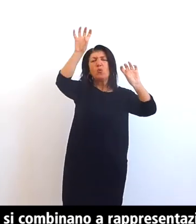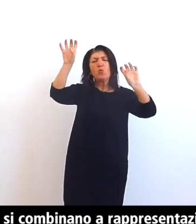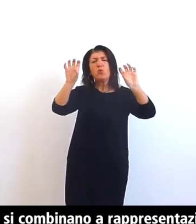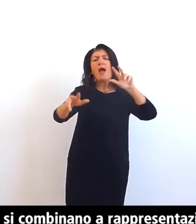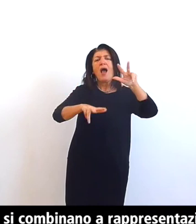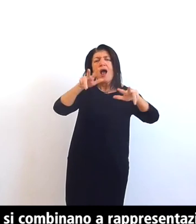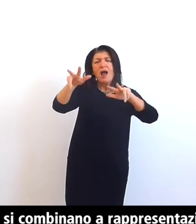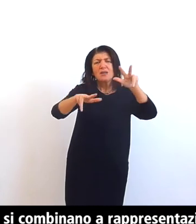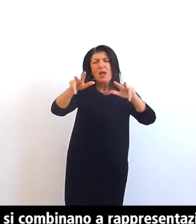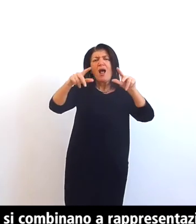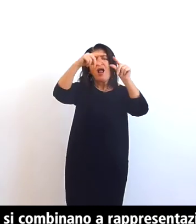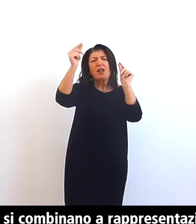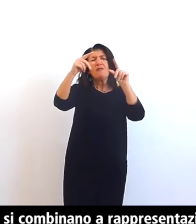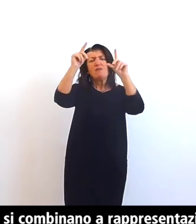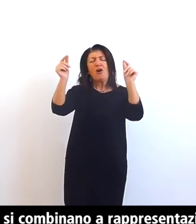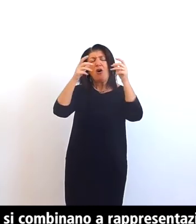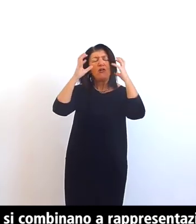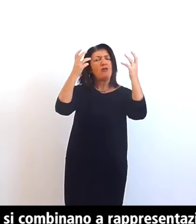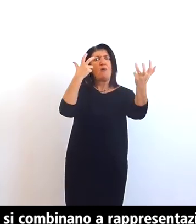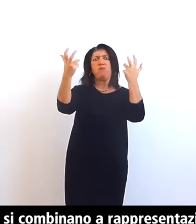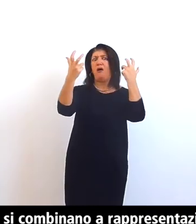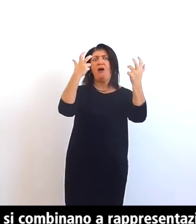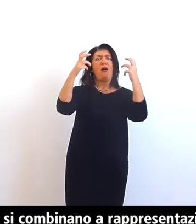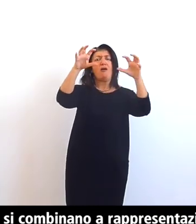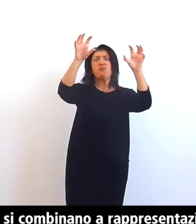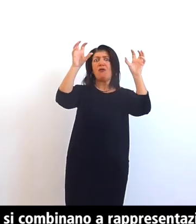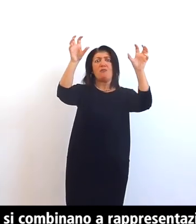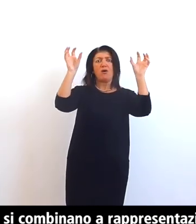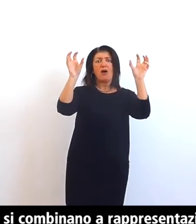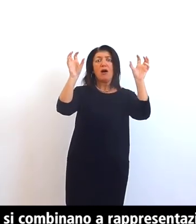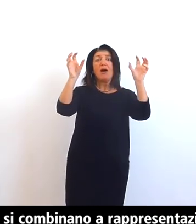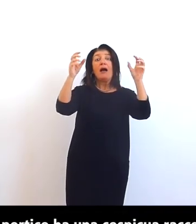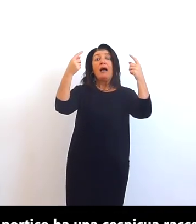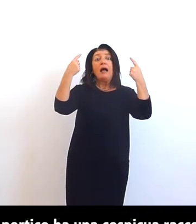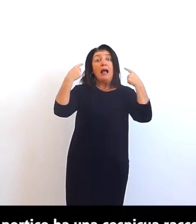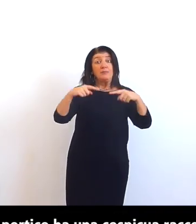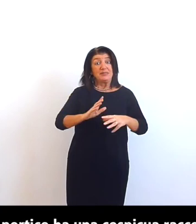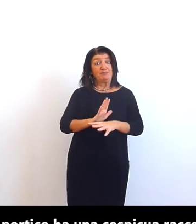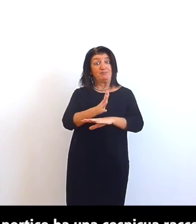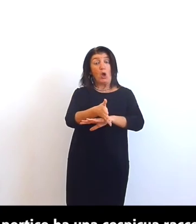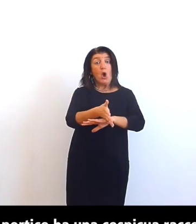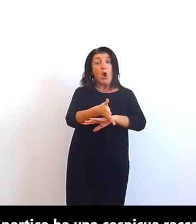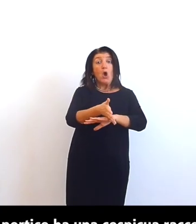volume sulle pareti il portico ha una cospicua raccolta lapidaria